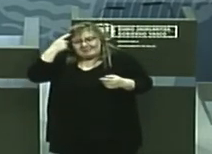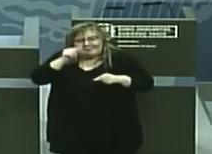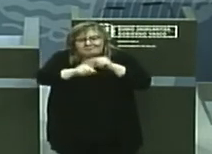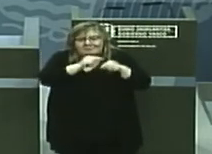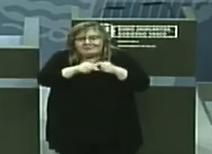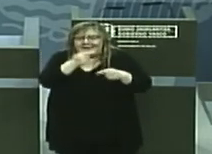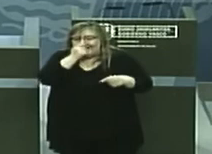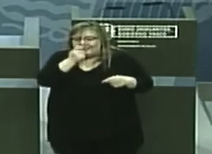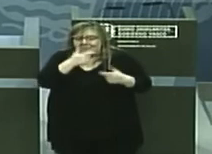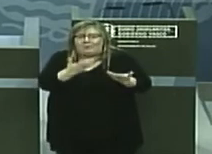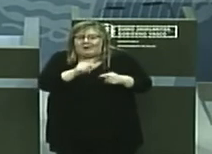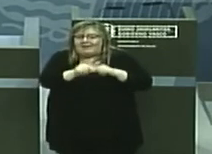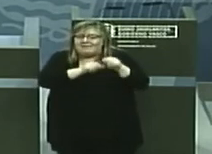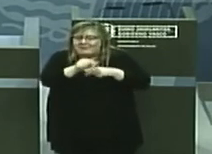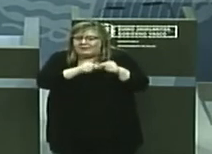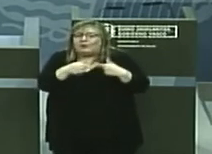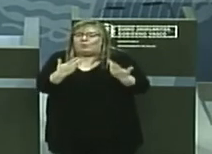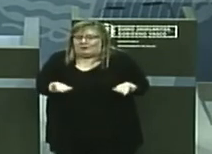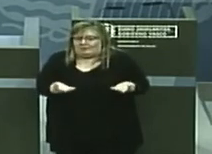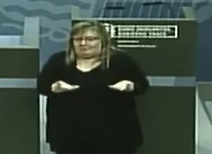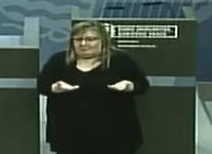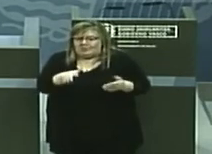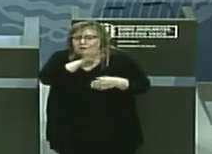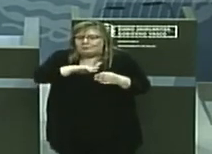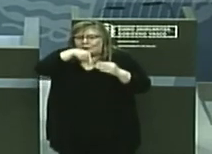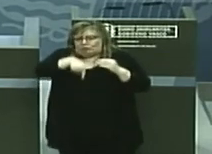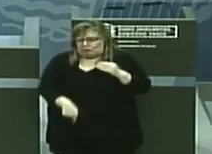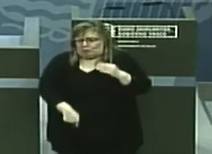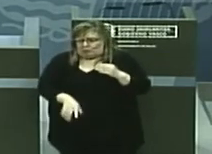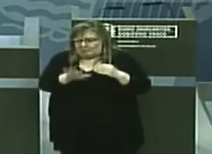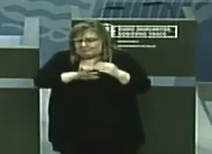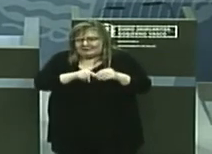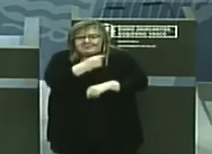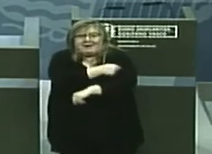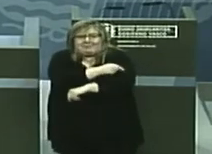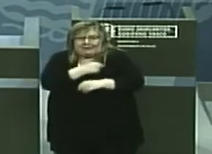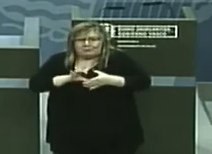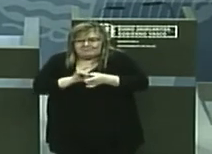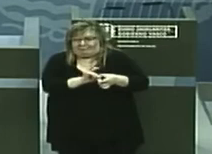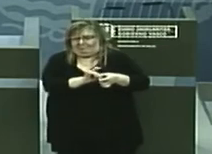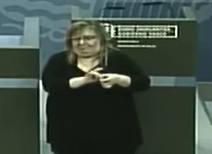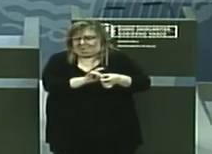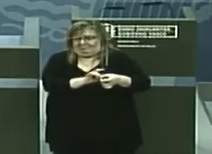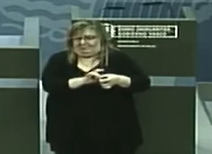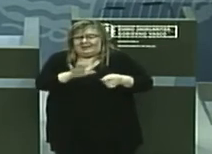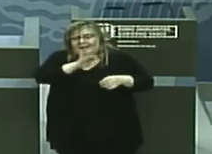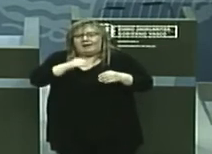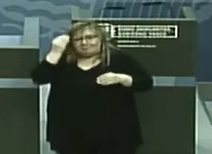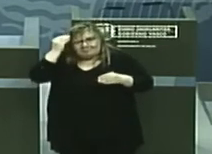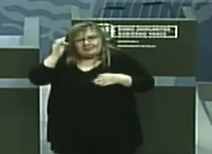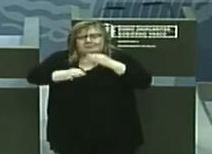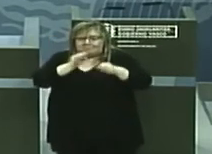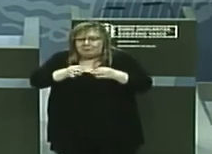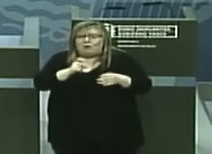están produciendo la infección en el hemisferio sur y preparar esas vacunas. O hay una parte logística de